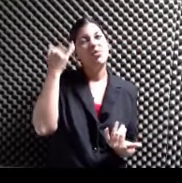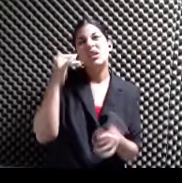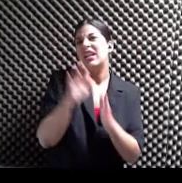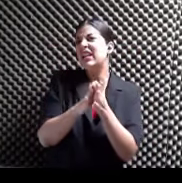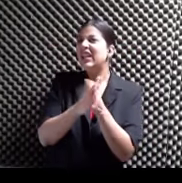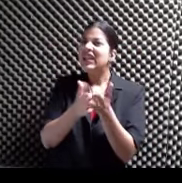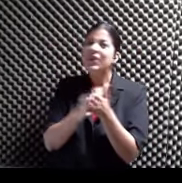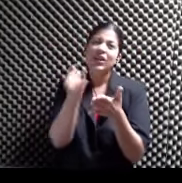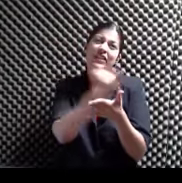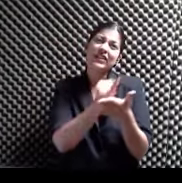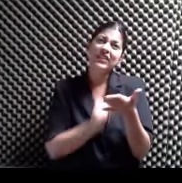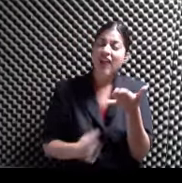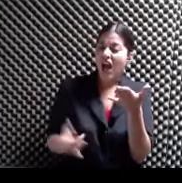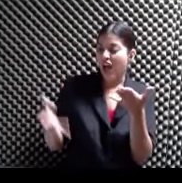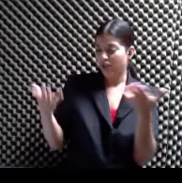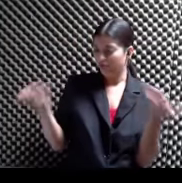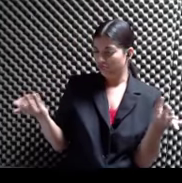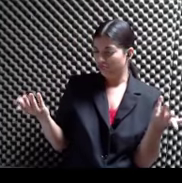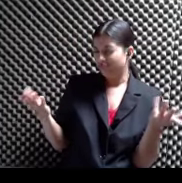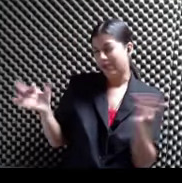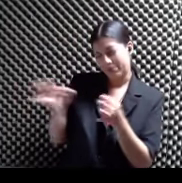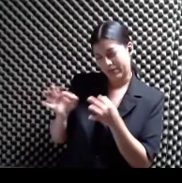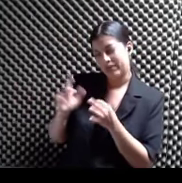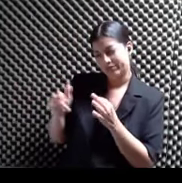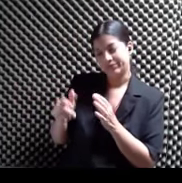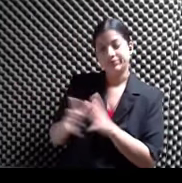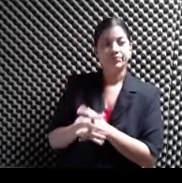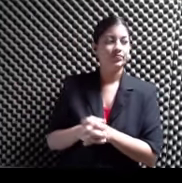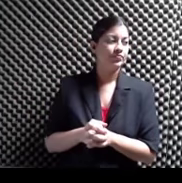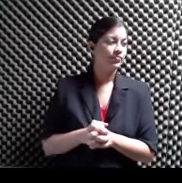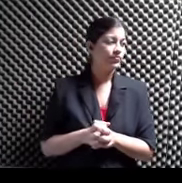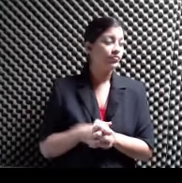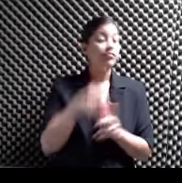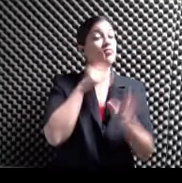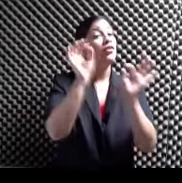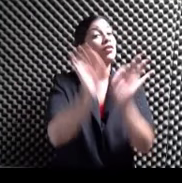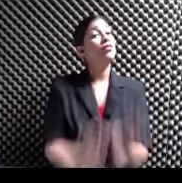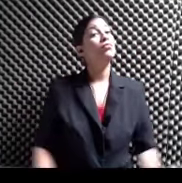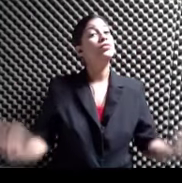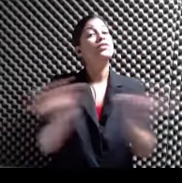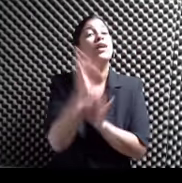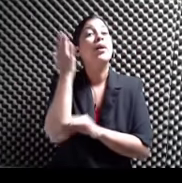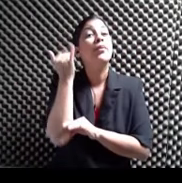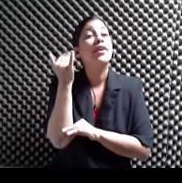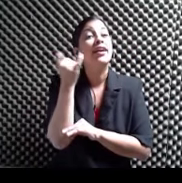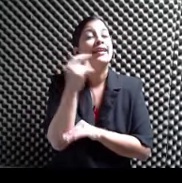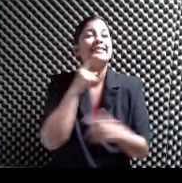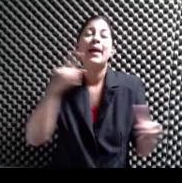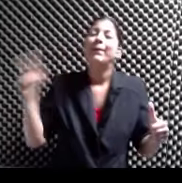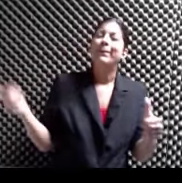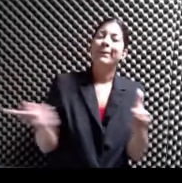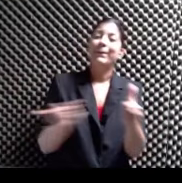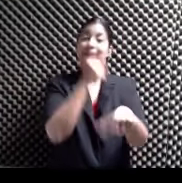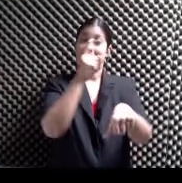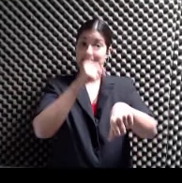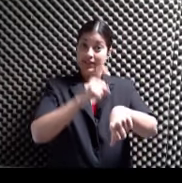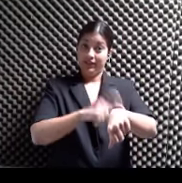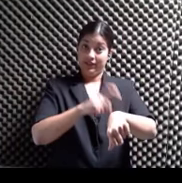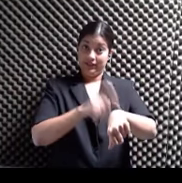Contra los libros Que van ahora El libro formal El libro formal Es importante Porque yo creo Que es la primera vez Que se va a